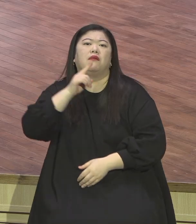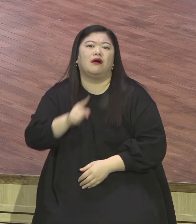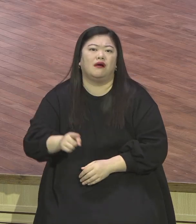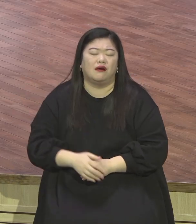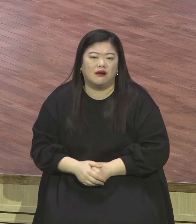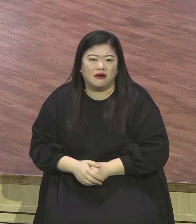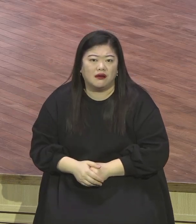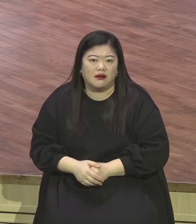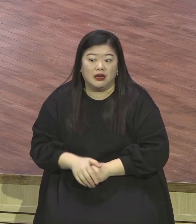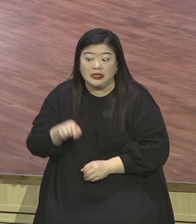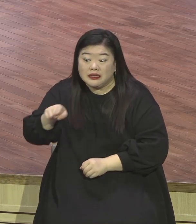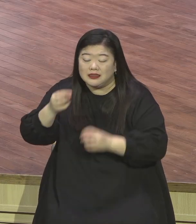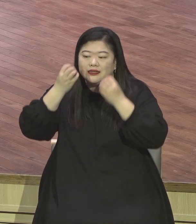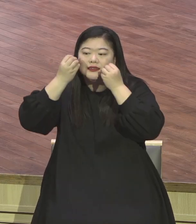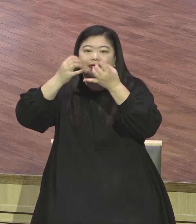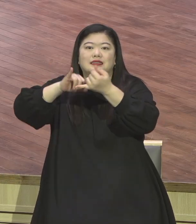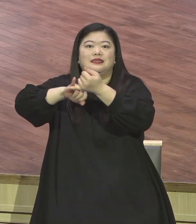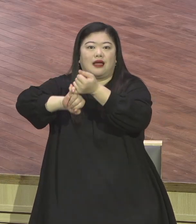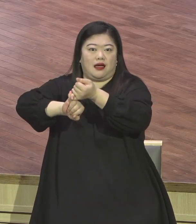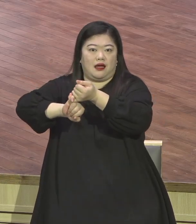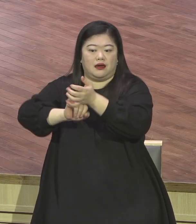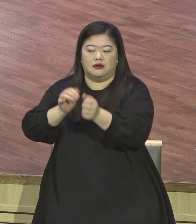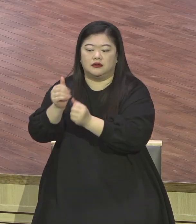하나님이 직접 사람이 되어서 이 땅에 이유가 뭐냐